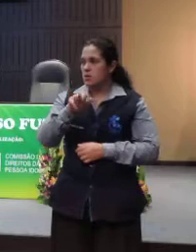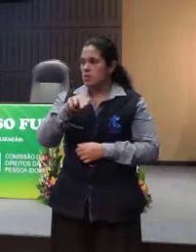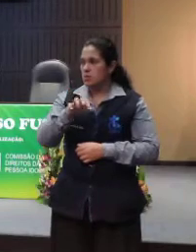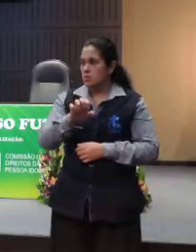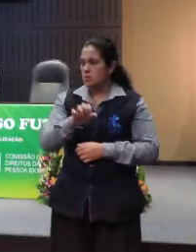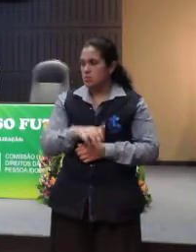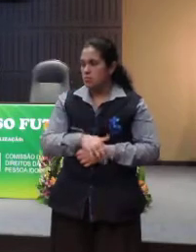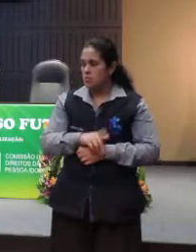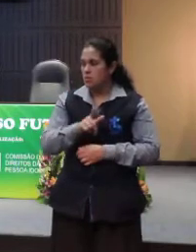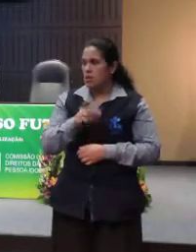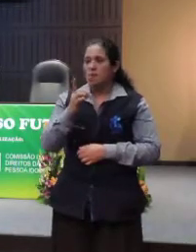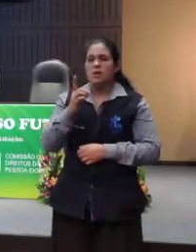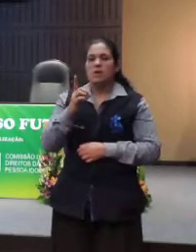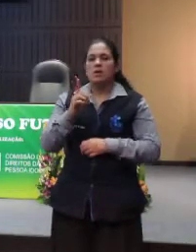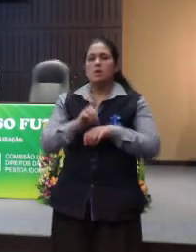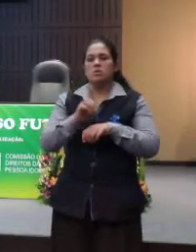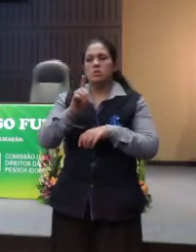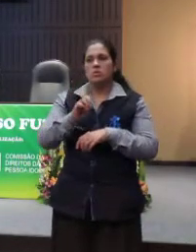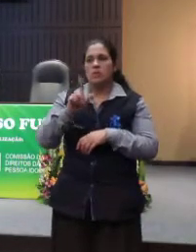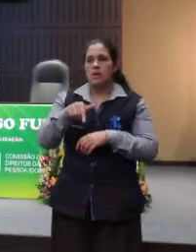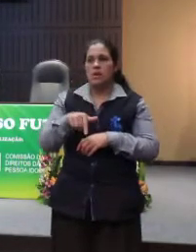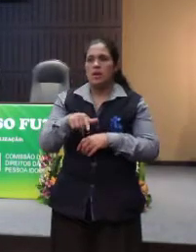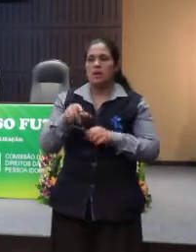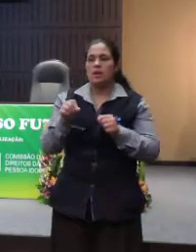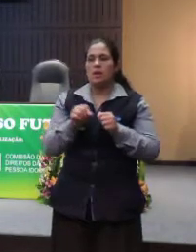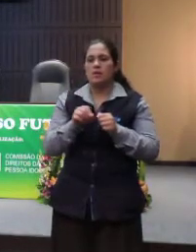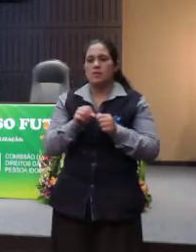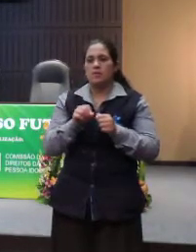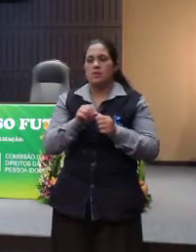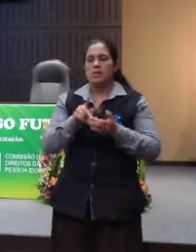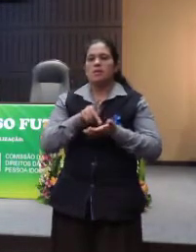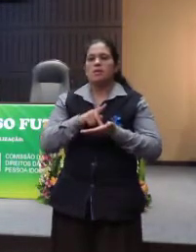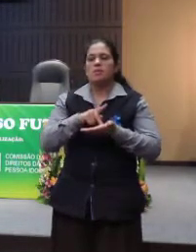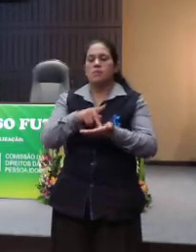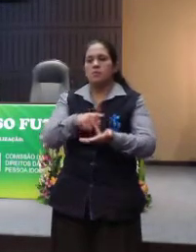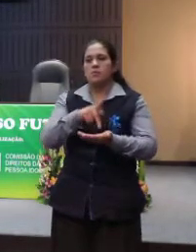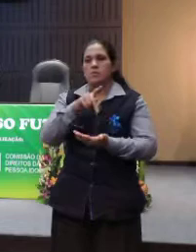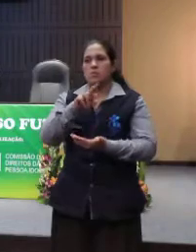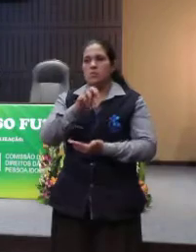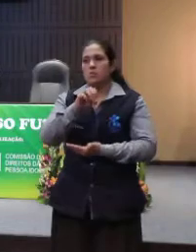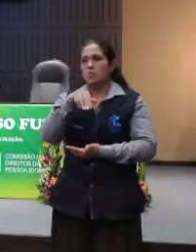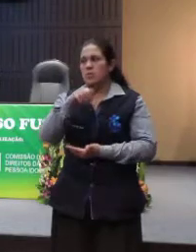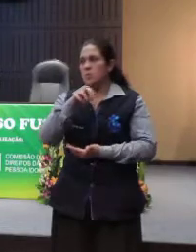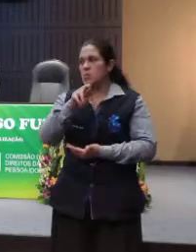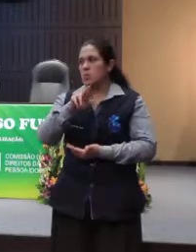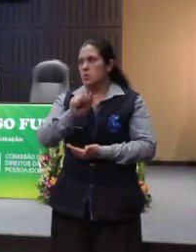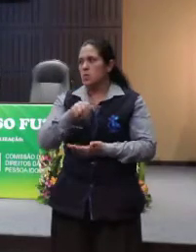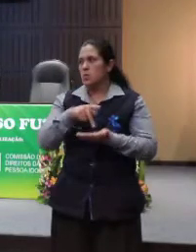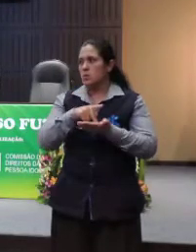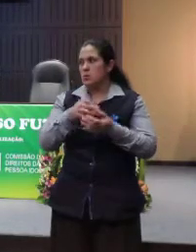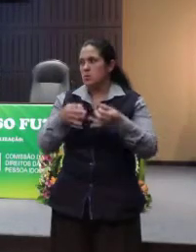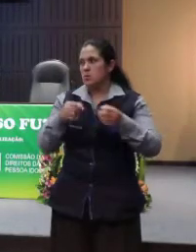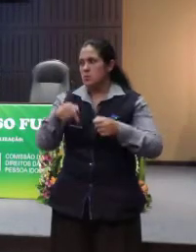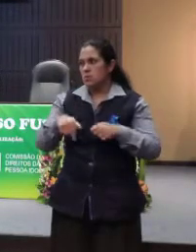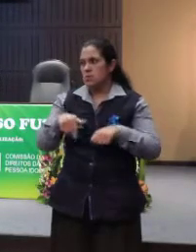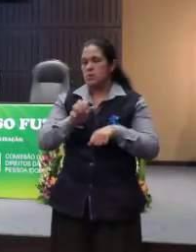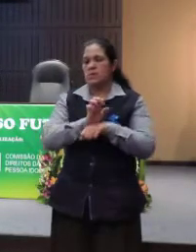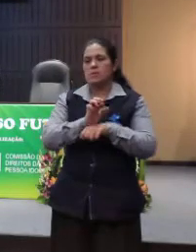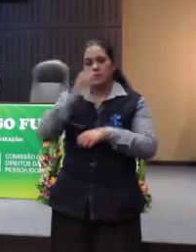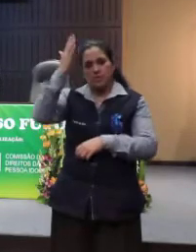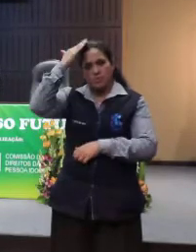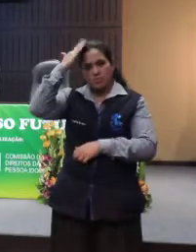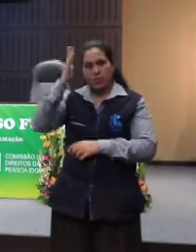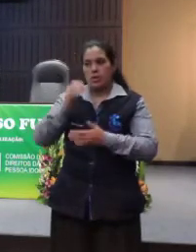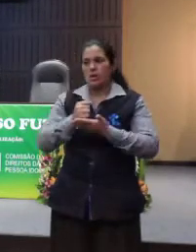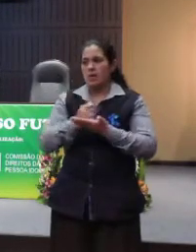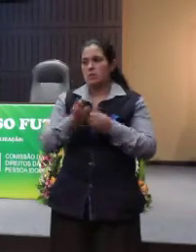Doutora Melissa, ela é promotora de justiça do Ministério Público do Estado do Paraná, atuante no